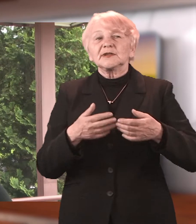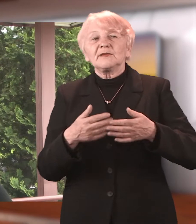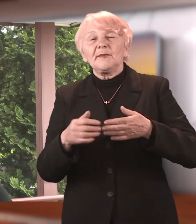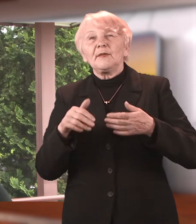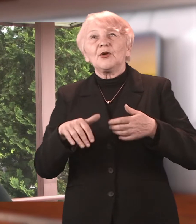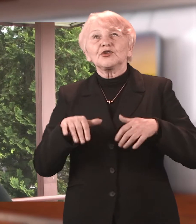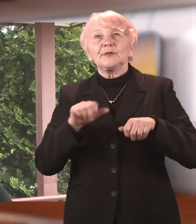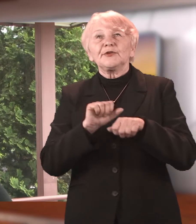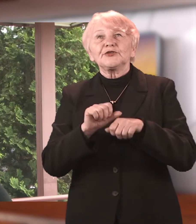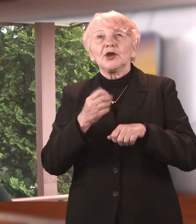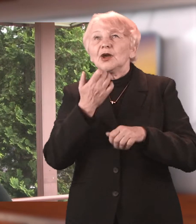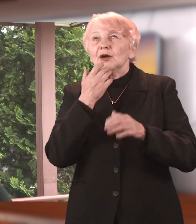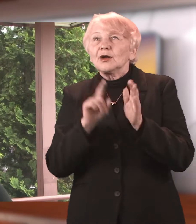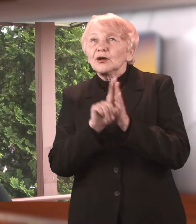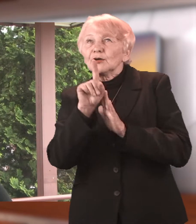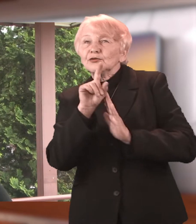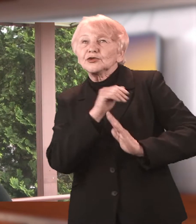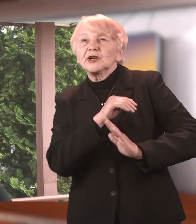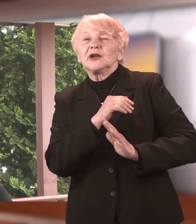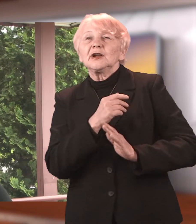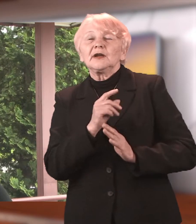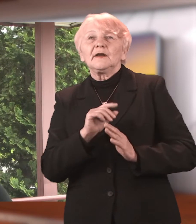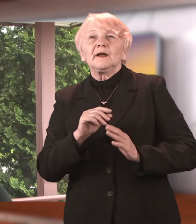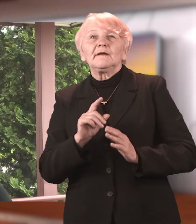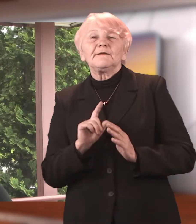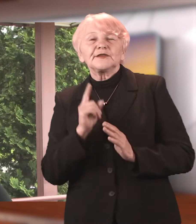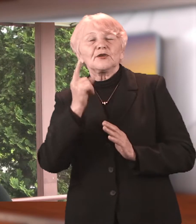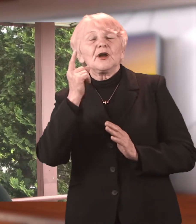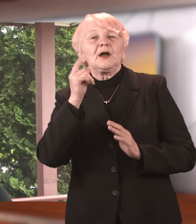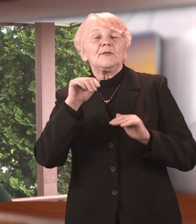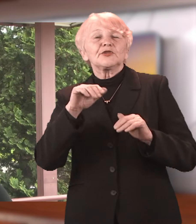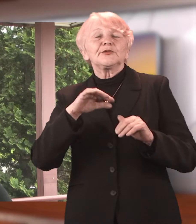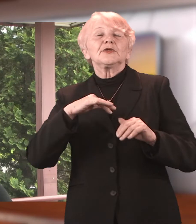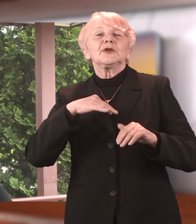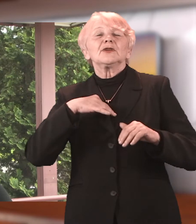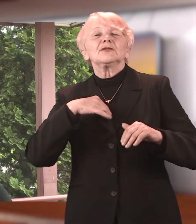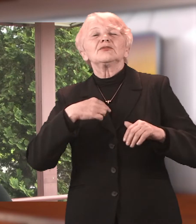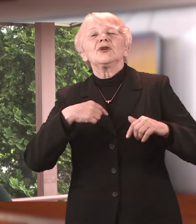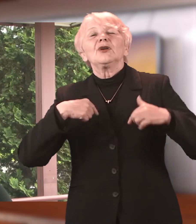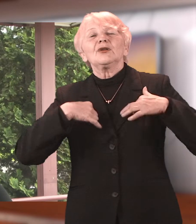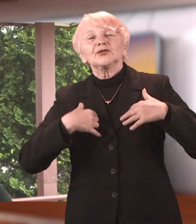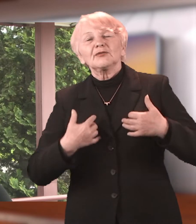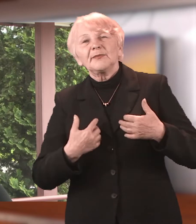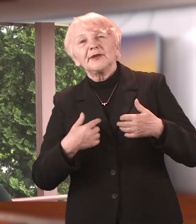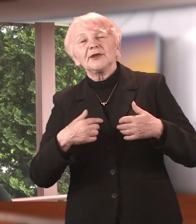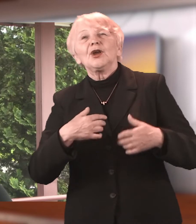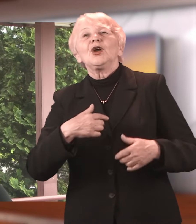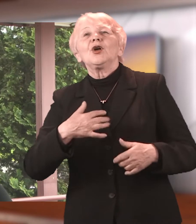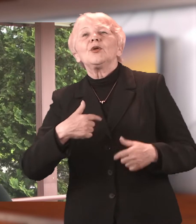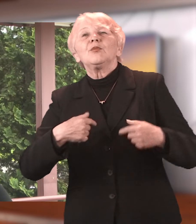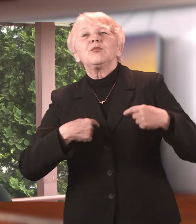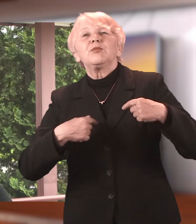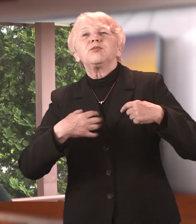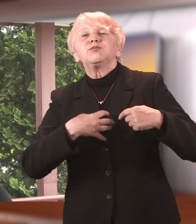Może być wysoka gorączka, może być osłabienie, mogą być bóle w klatce piersiowej,